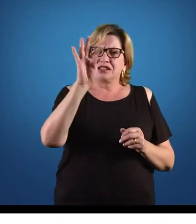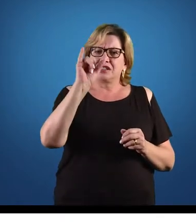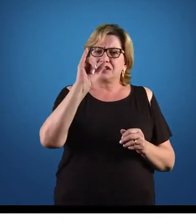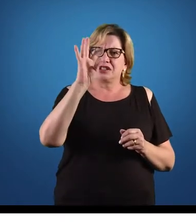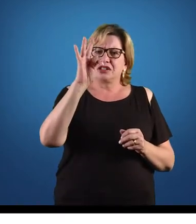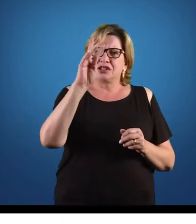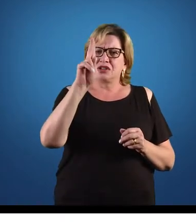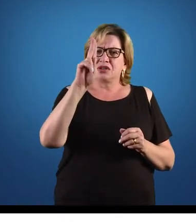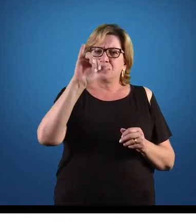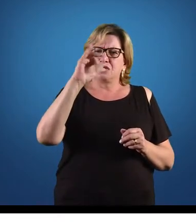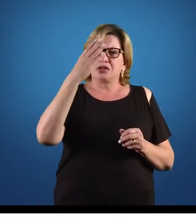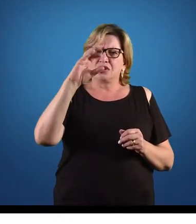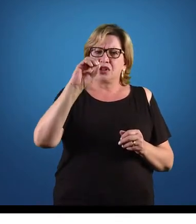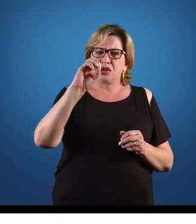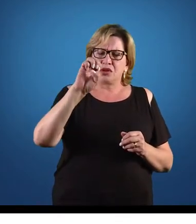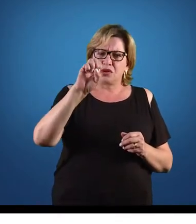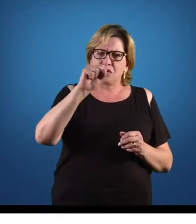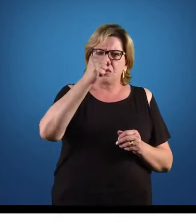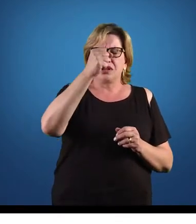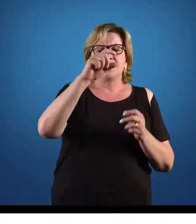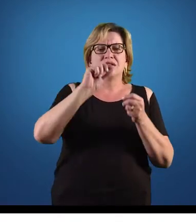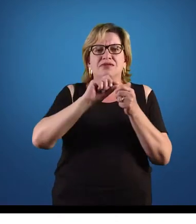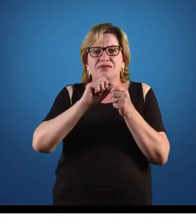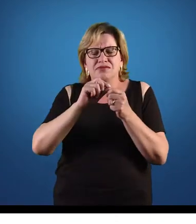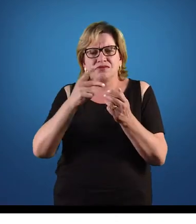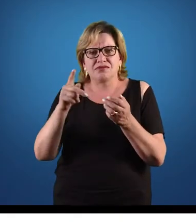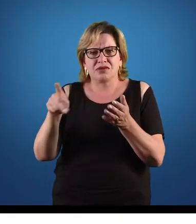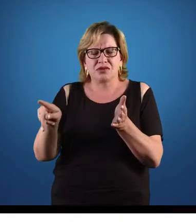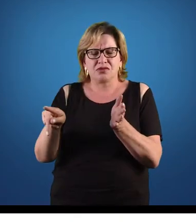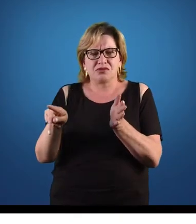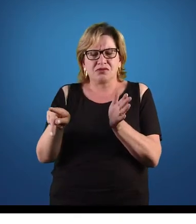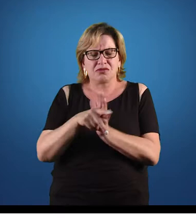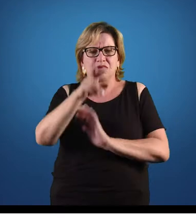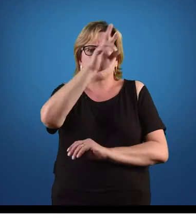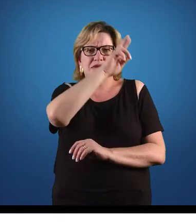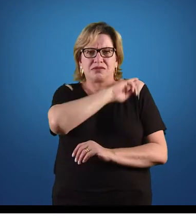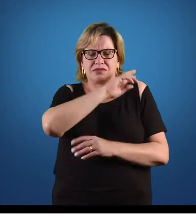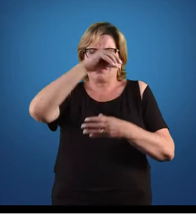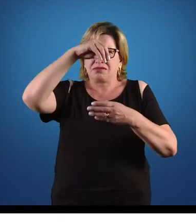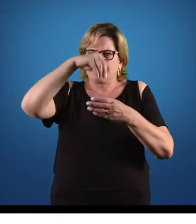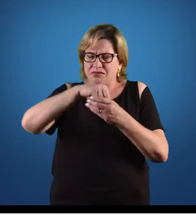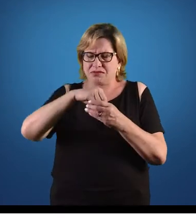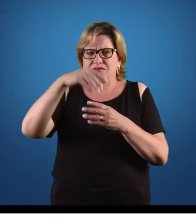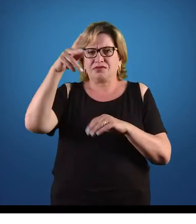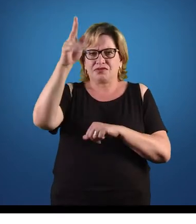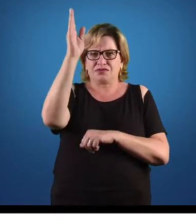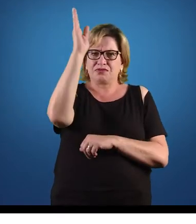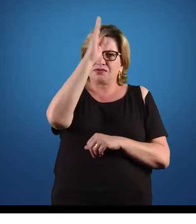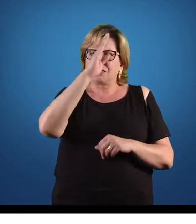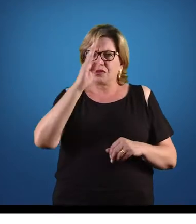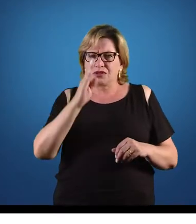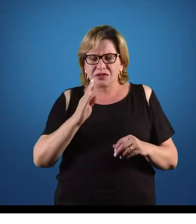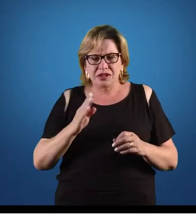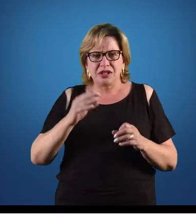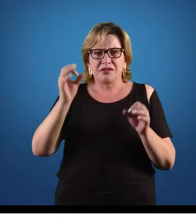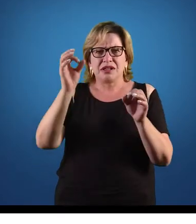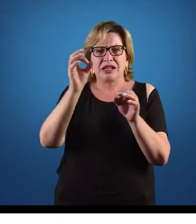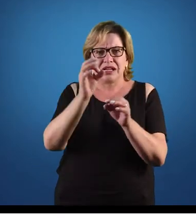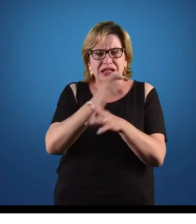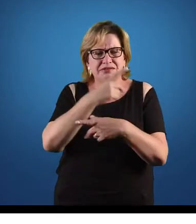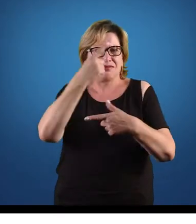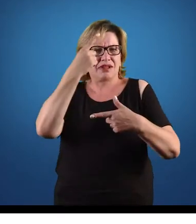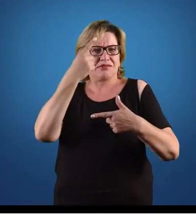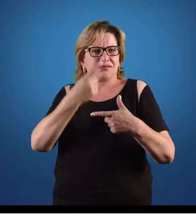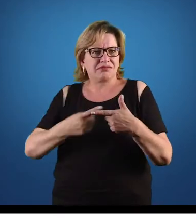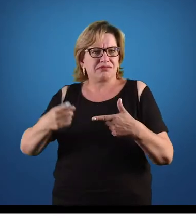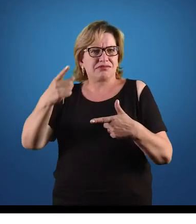e executam as suas tarefas dentro do Estado brasileiro para resolver a